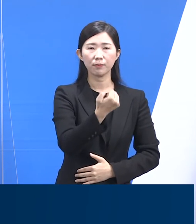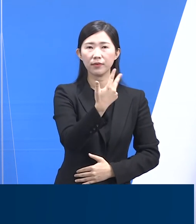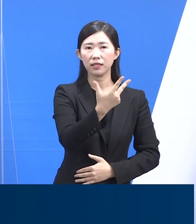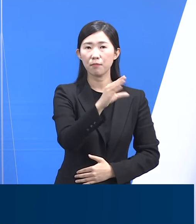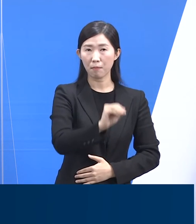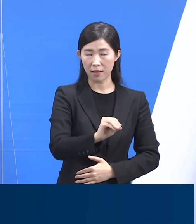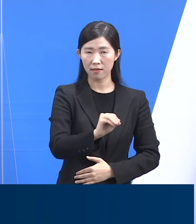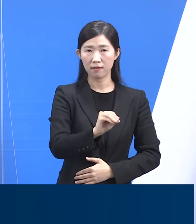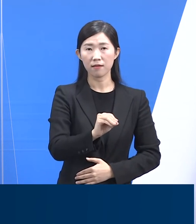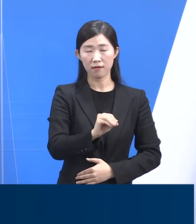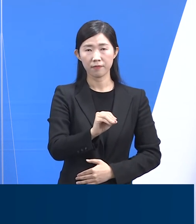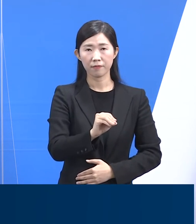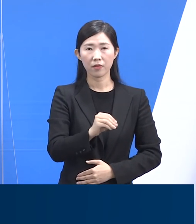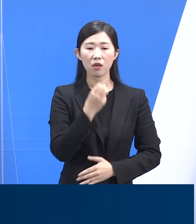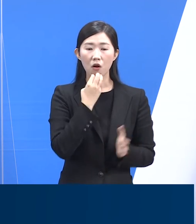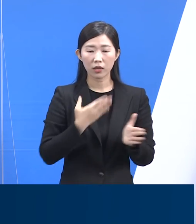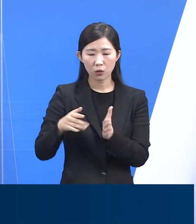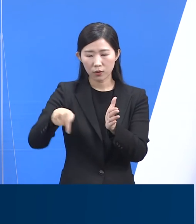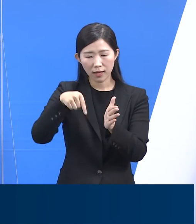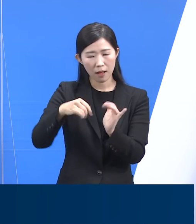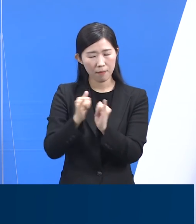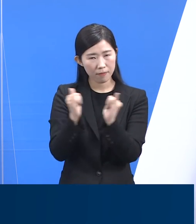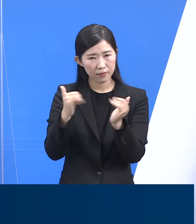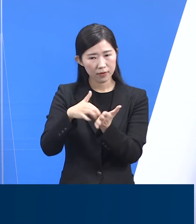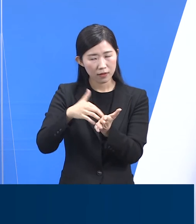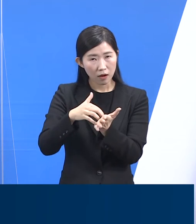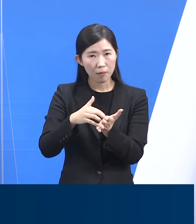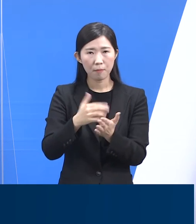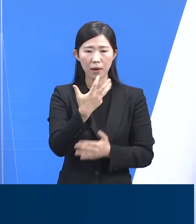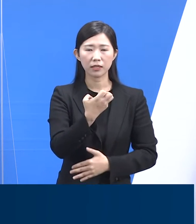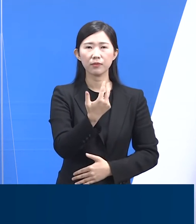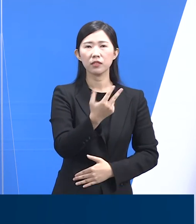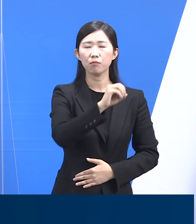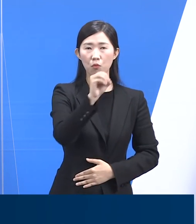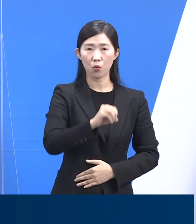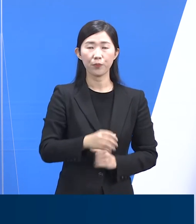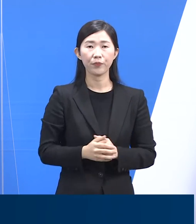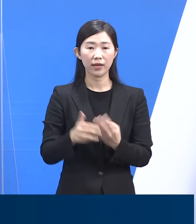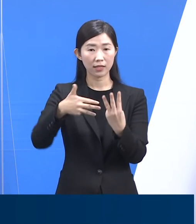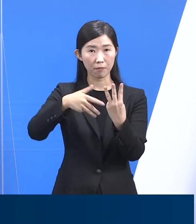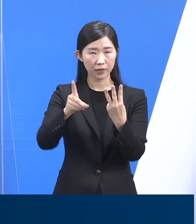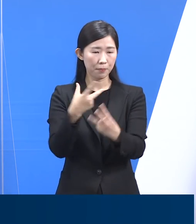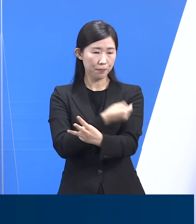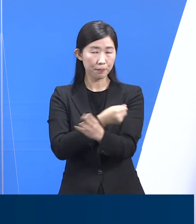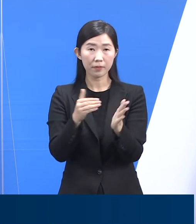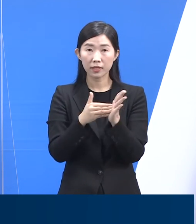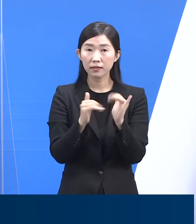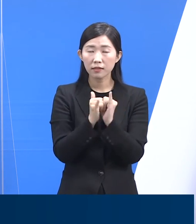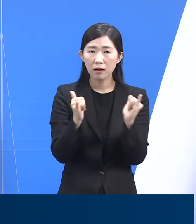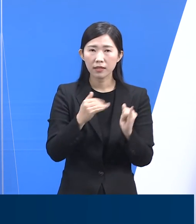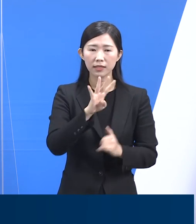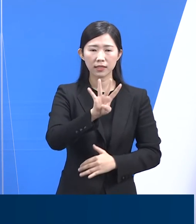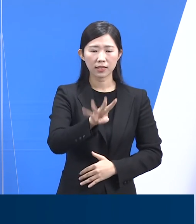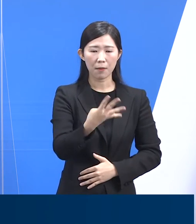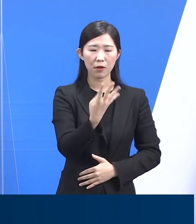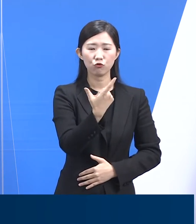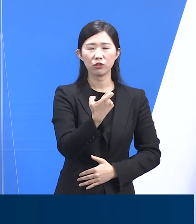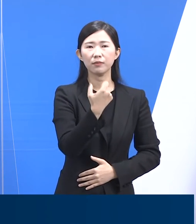,370명으로 도 인구의 87%입니다. 3차 접종자는 467만 6